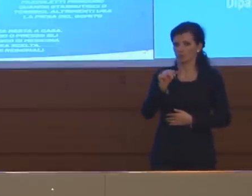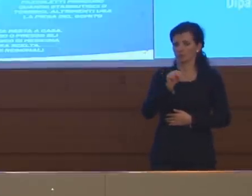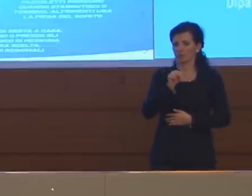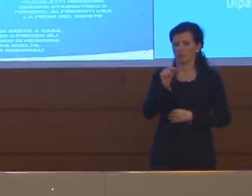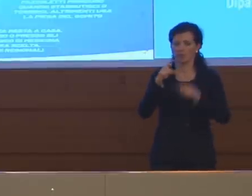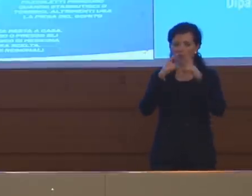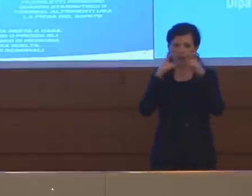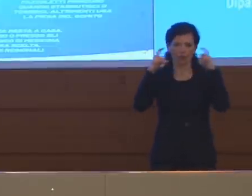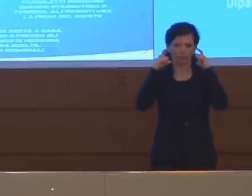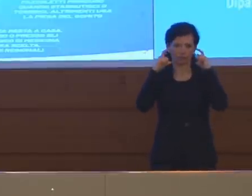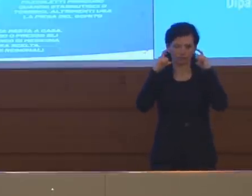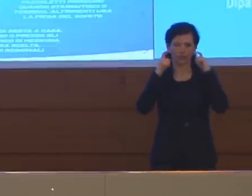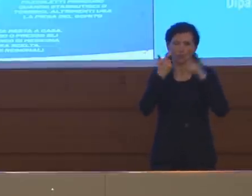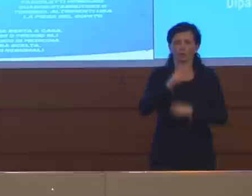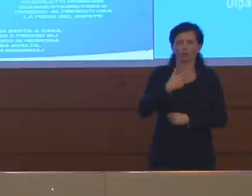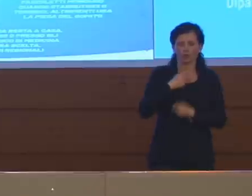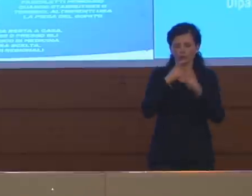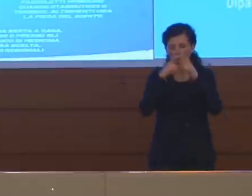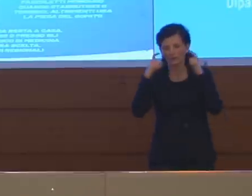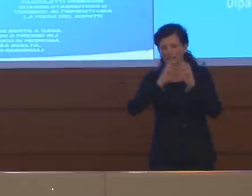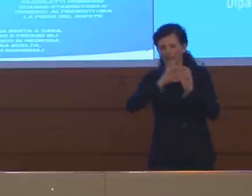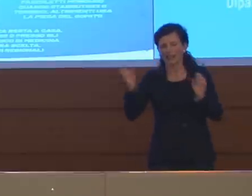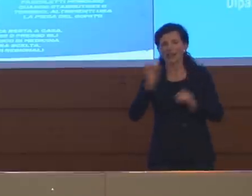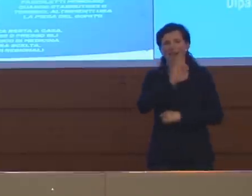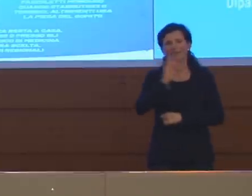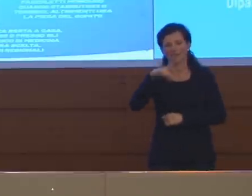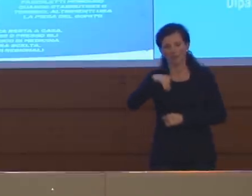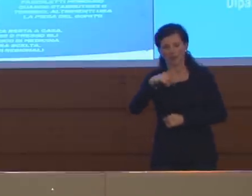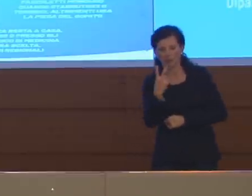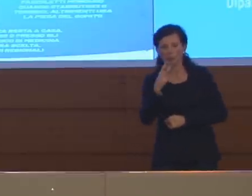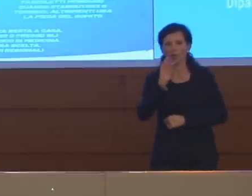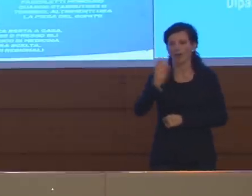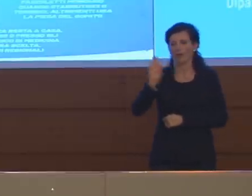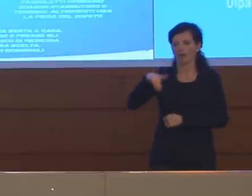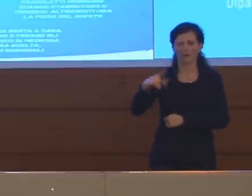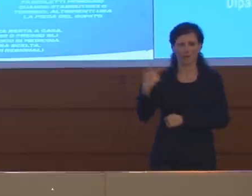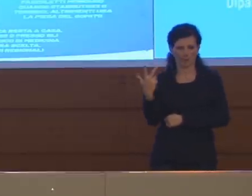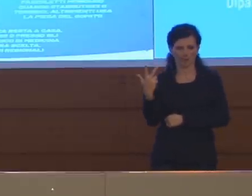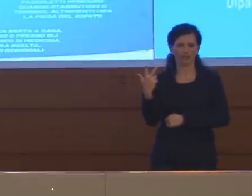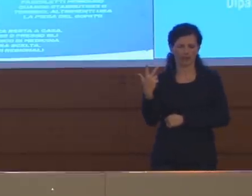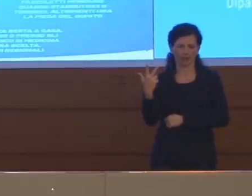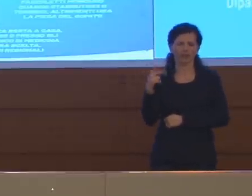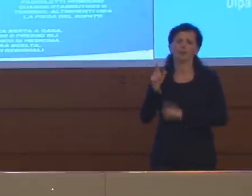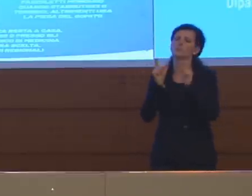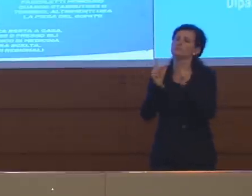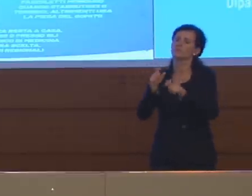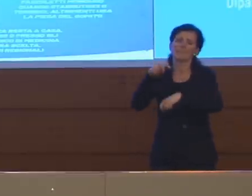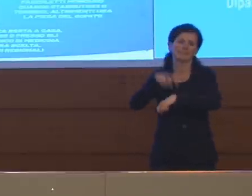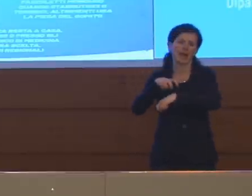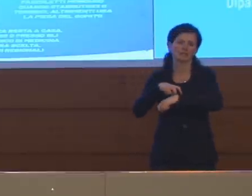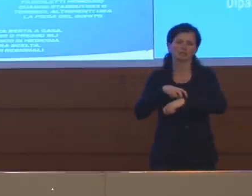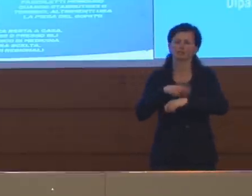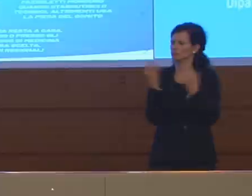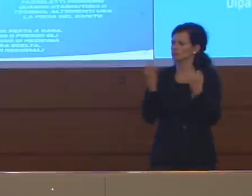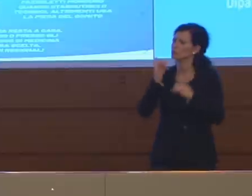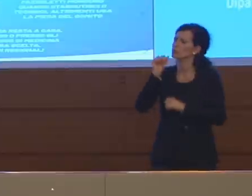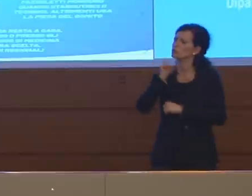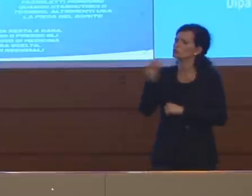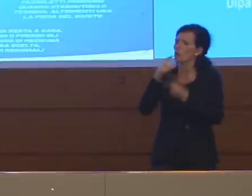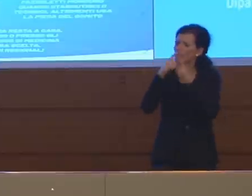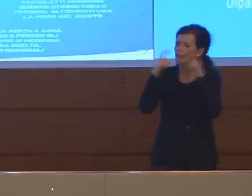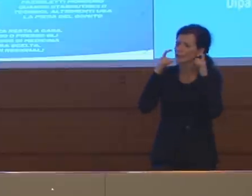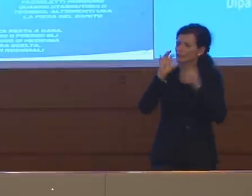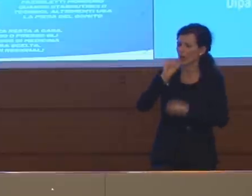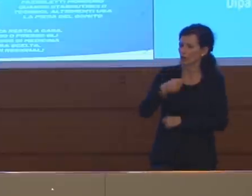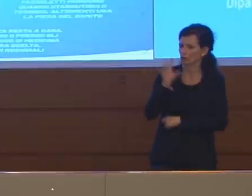filtranti, le famose FFP2, FFP3, che però riguardano personale sanitario. Quindi non parliamo di queste mascherine.